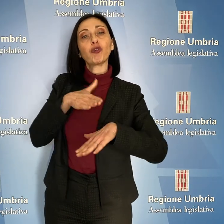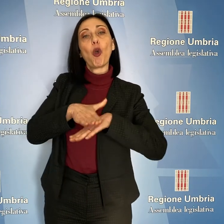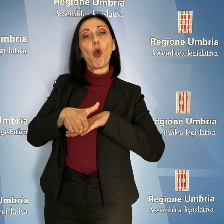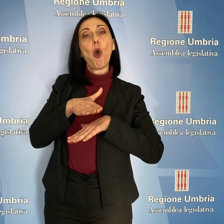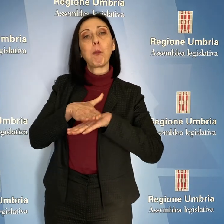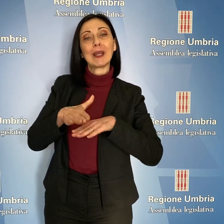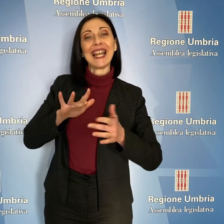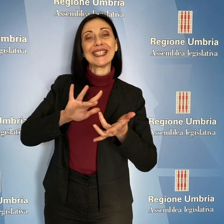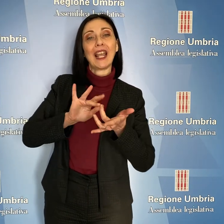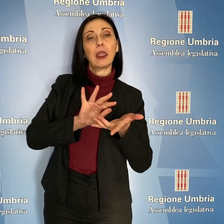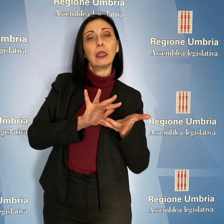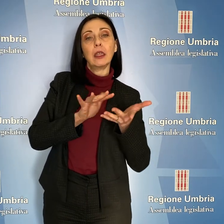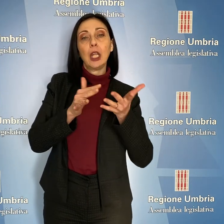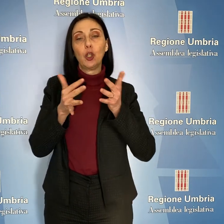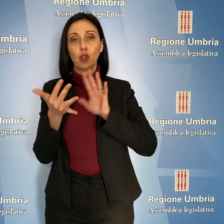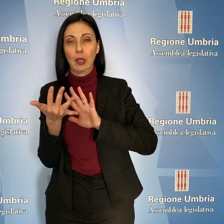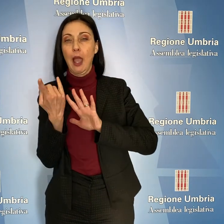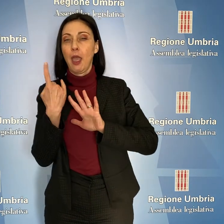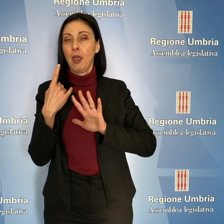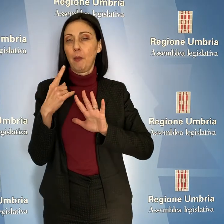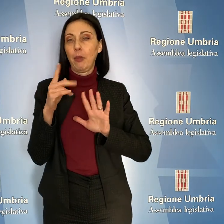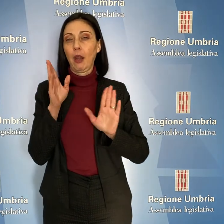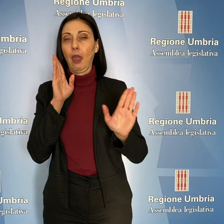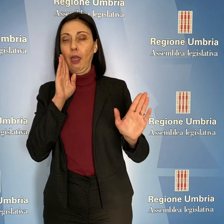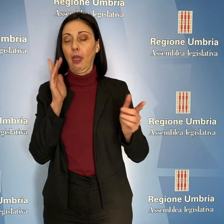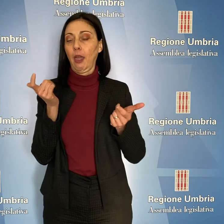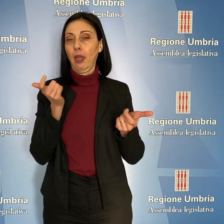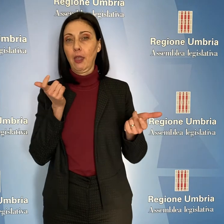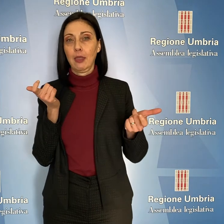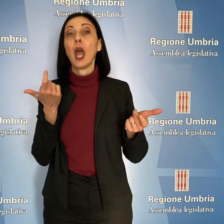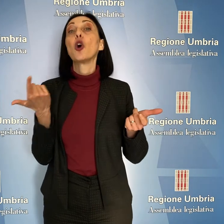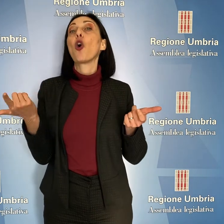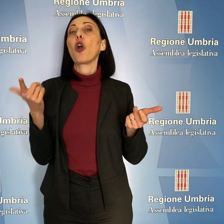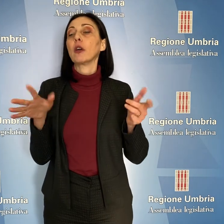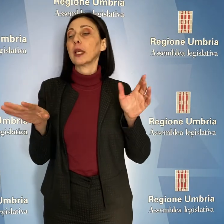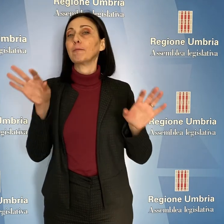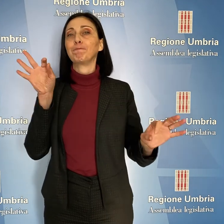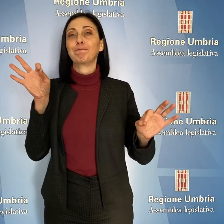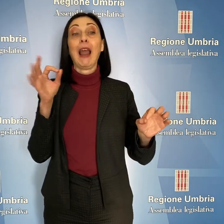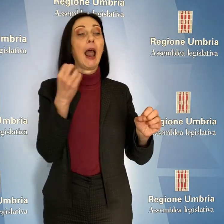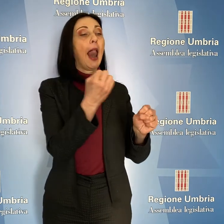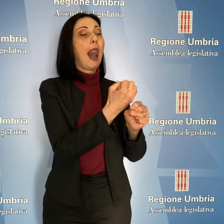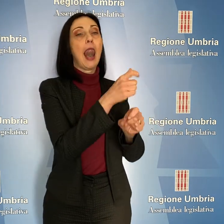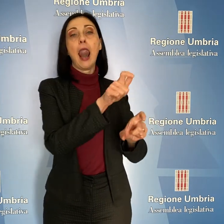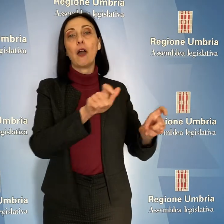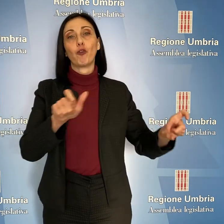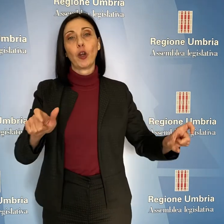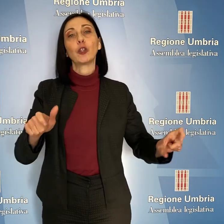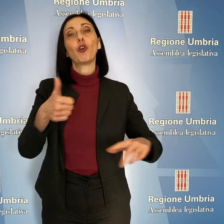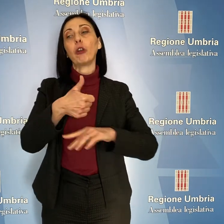facendo attenzione ad individuare il giusto target tra lavoratori e imprenditori.